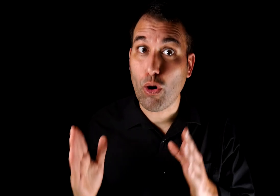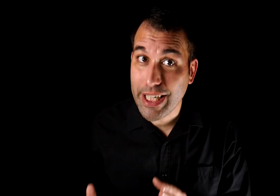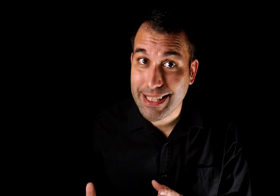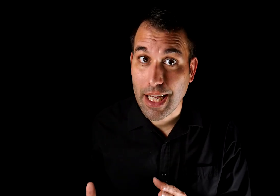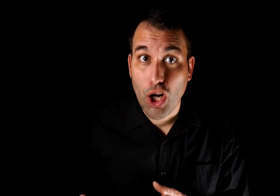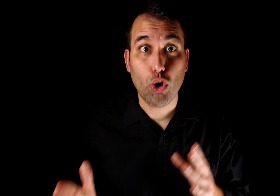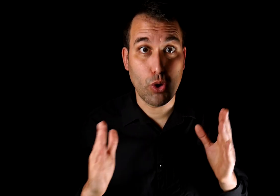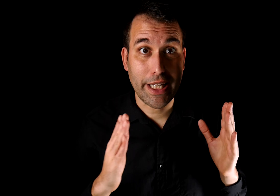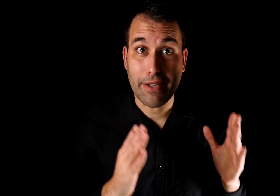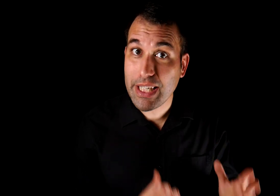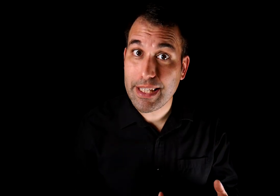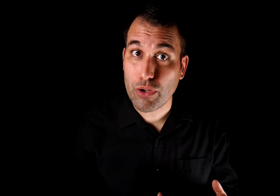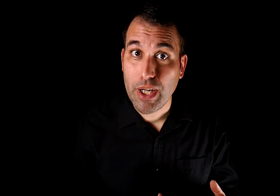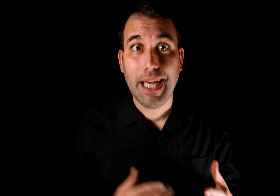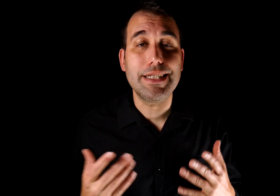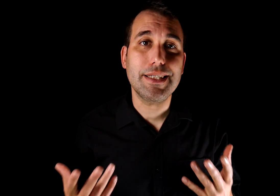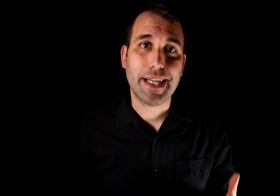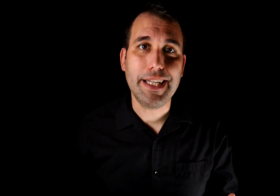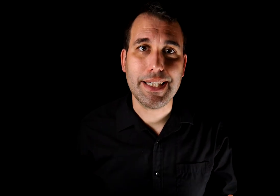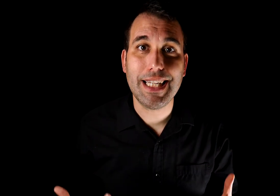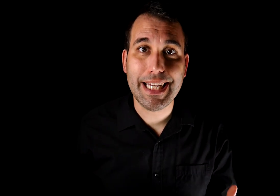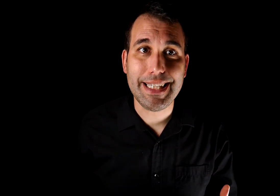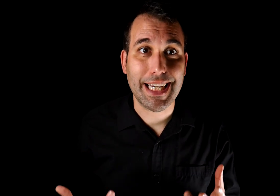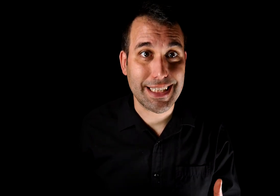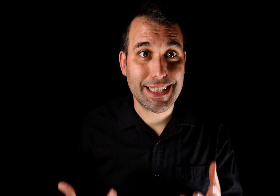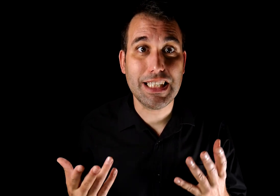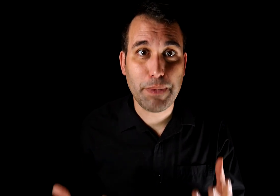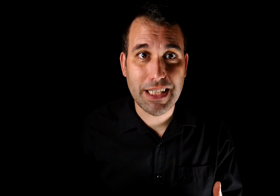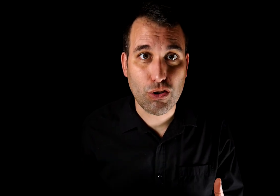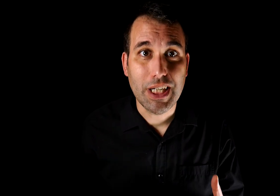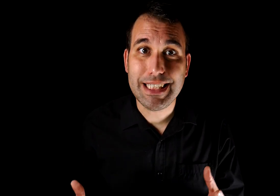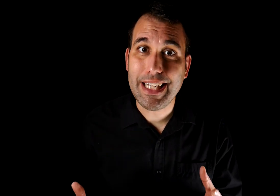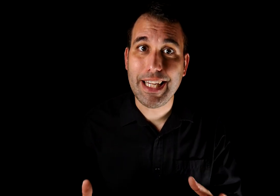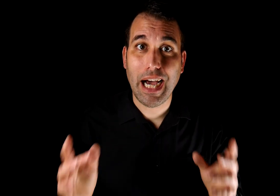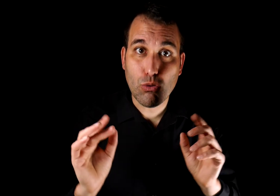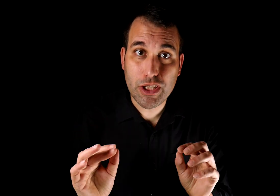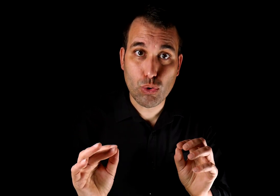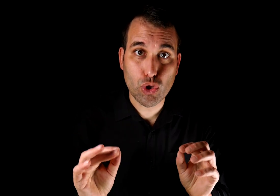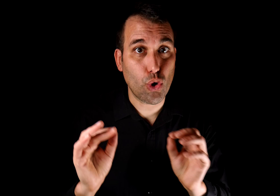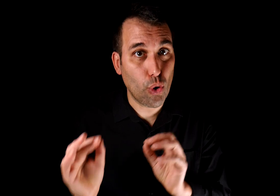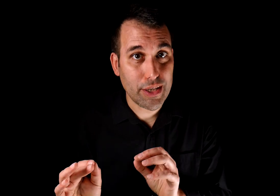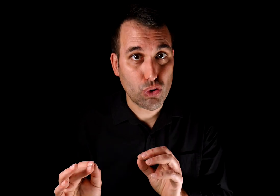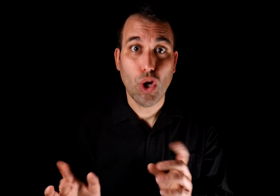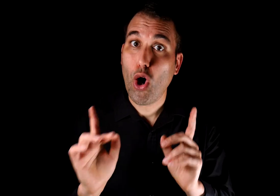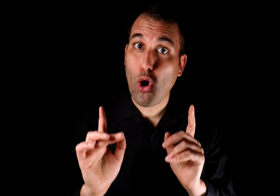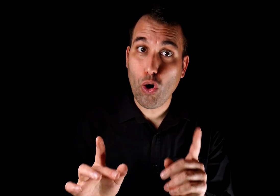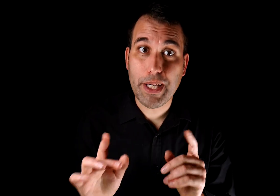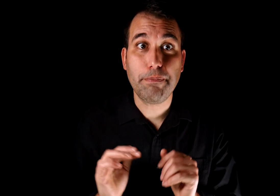honesta o de un ataque vengativo es discernir si la crítica que se está expresando se dirige a un discurso o actos, o bien